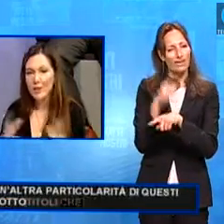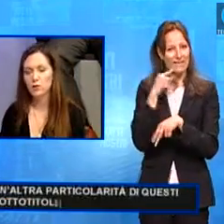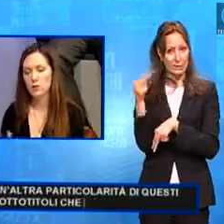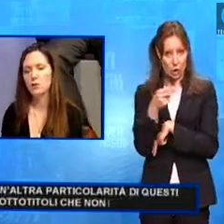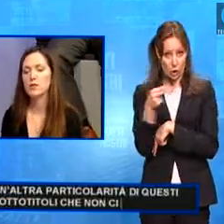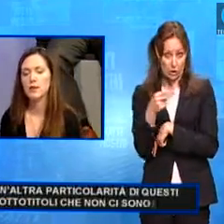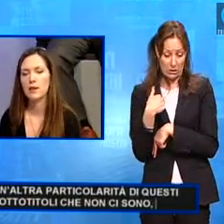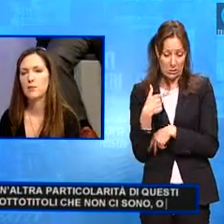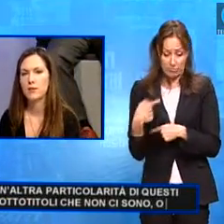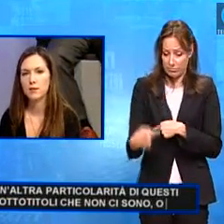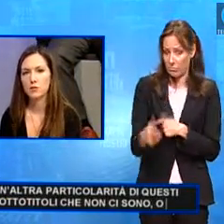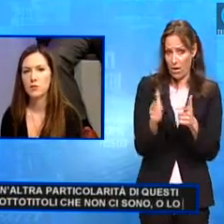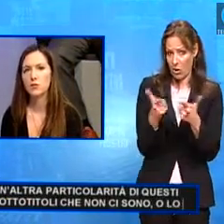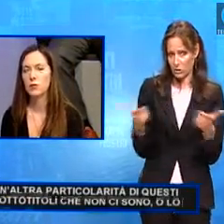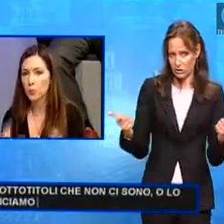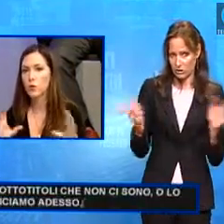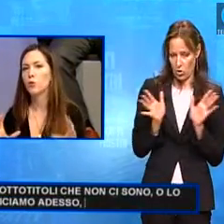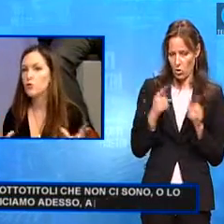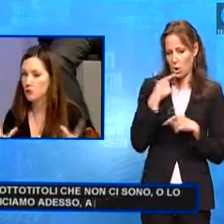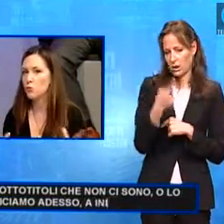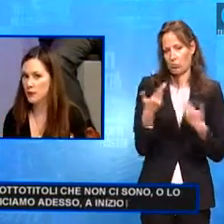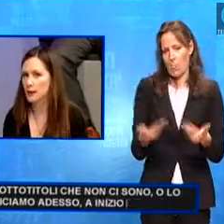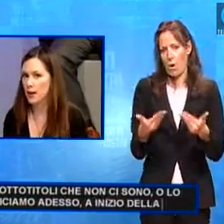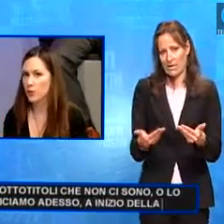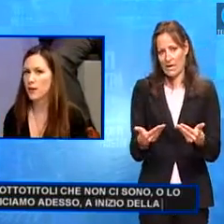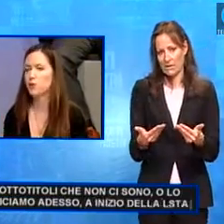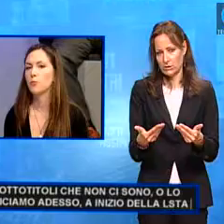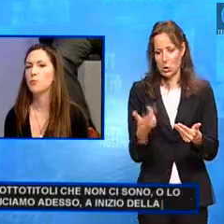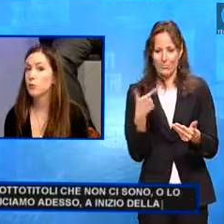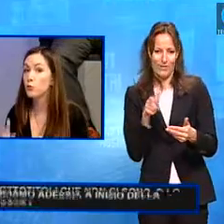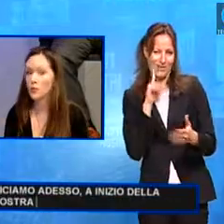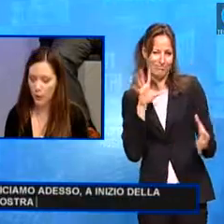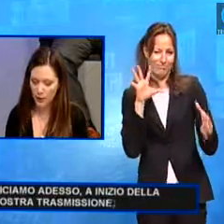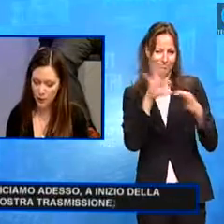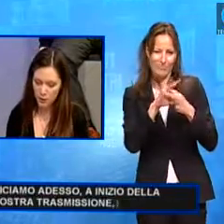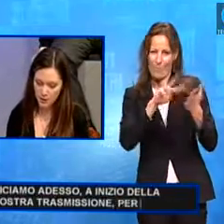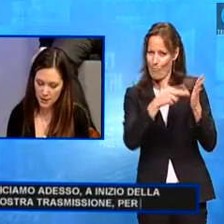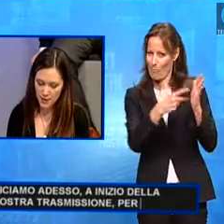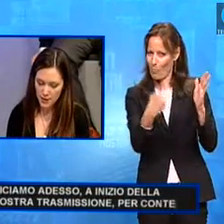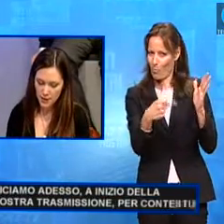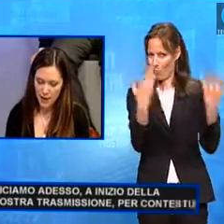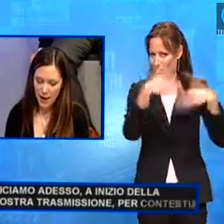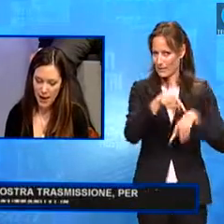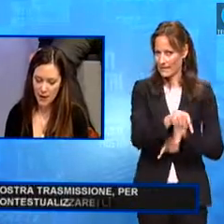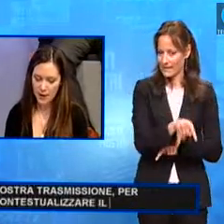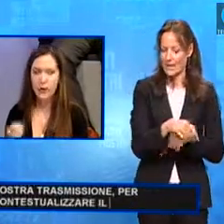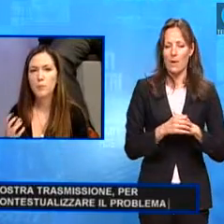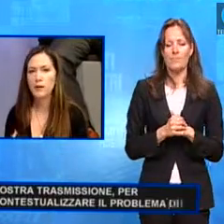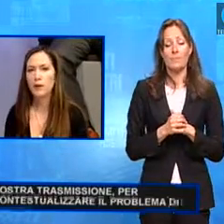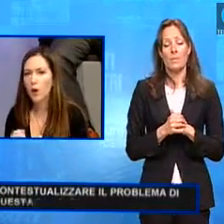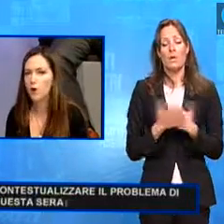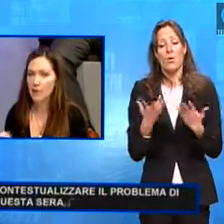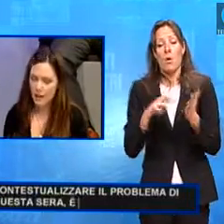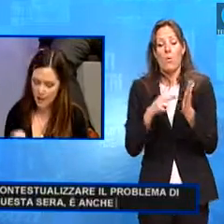e lo diciamo adesso, ad inizio della nostra trasmissione, proprio per contestualizzare qual è il problema di cui stiamo parlando questa sera, è anche